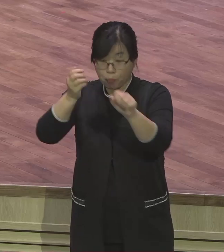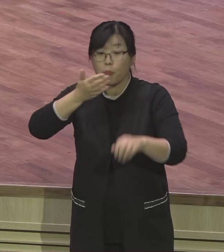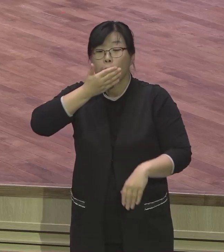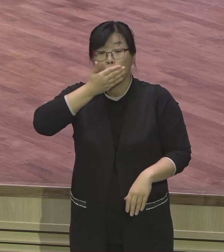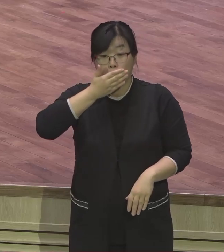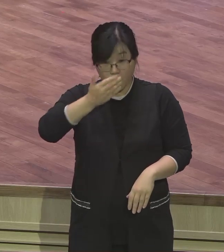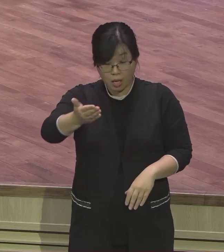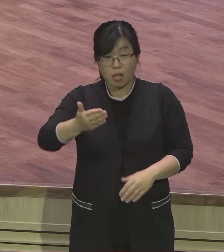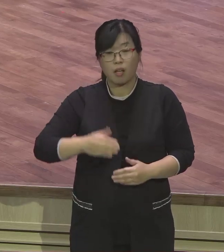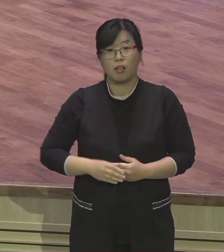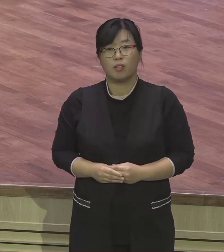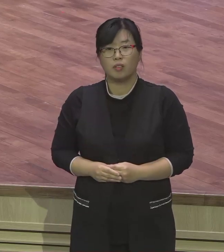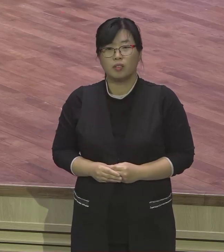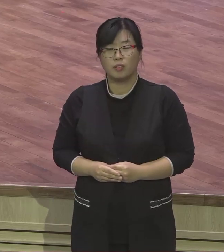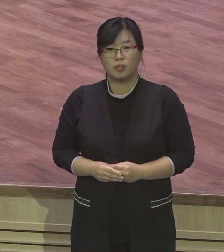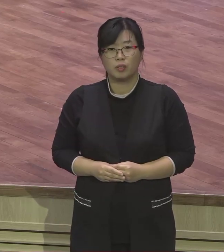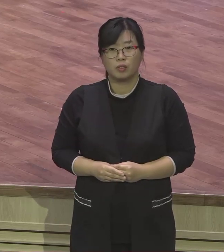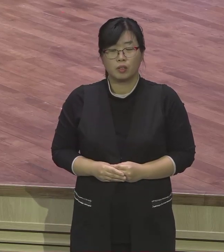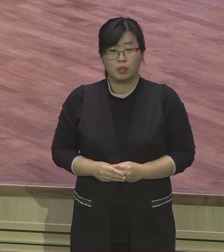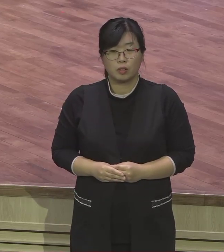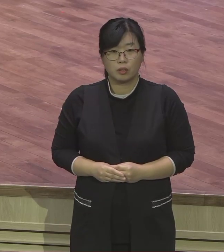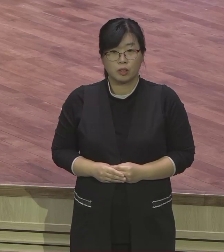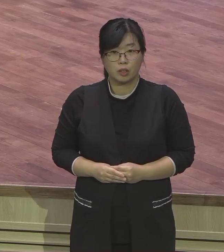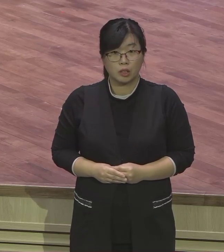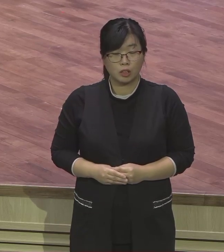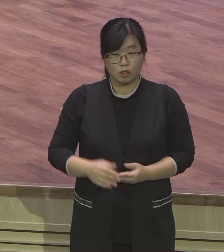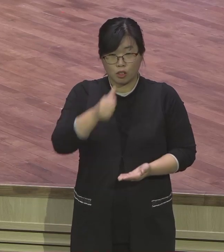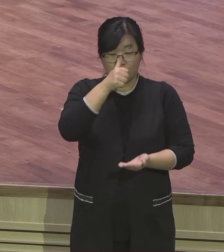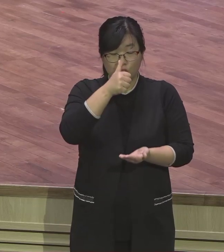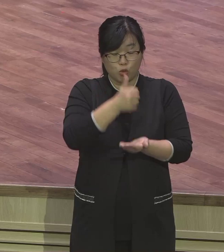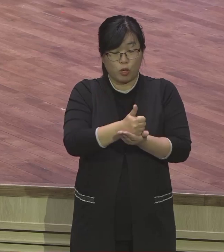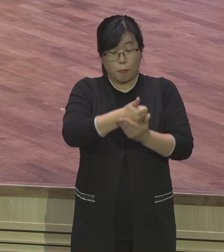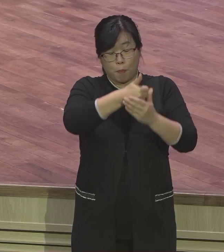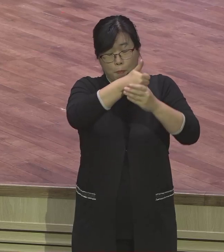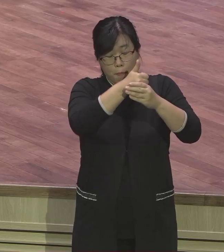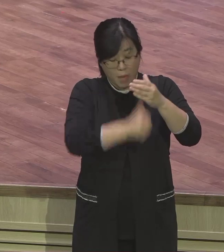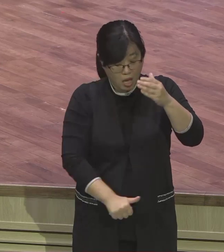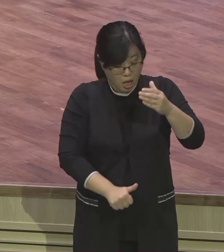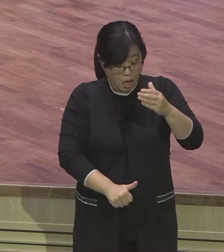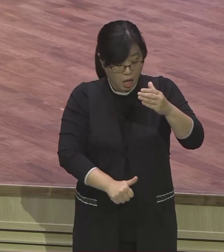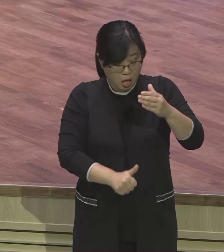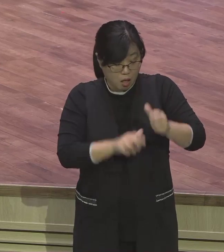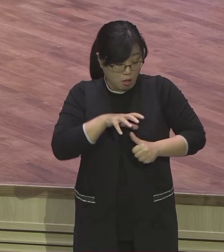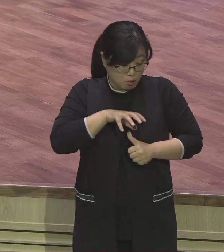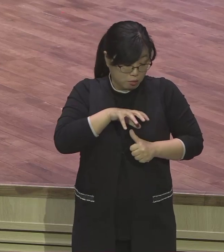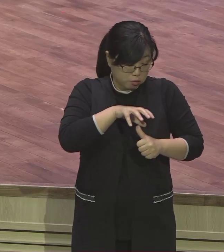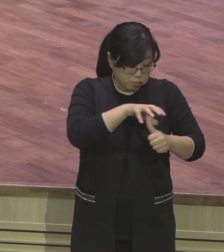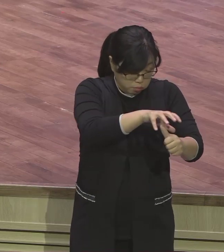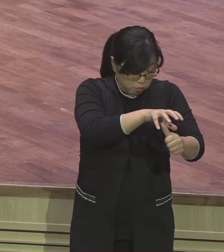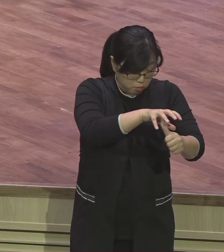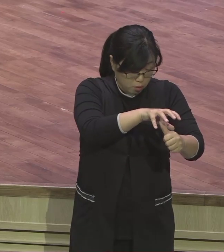회복되는 길은 유일한 여자의 우선 예수 그리스도라는 메시지가 있기 때문에